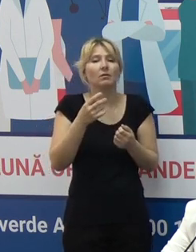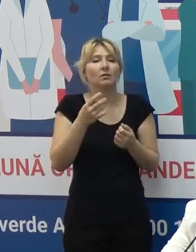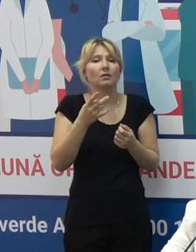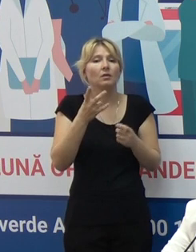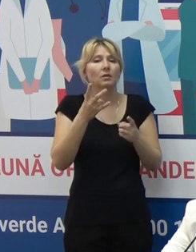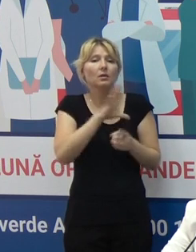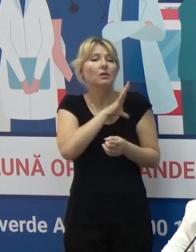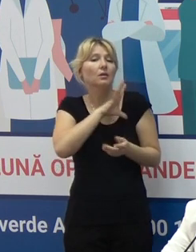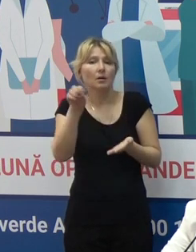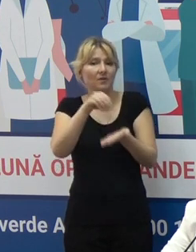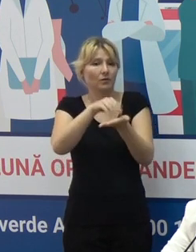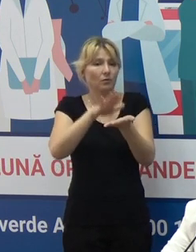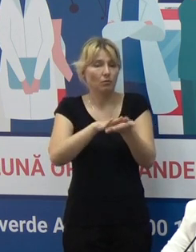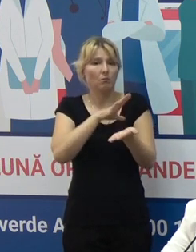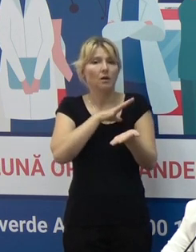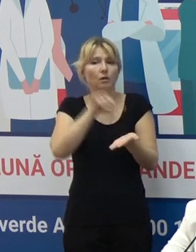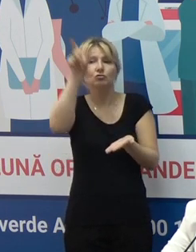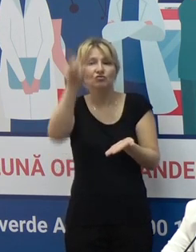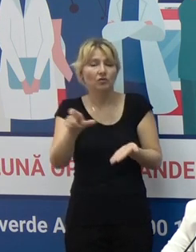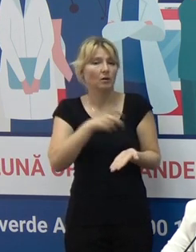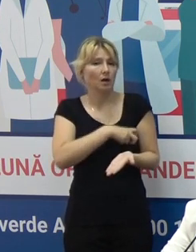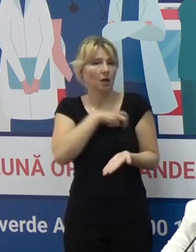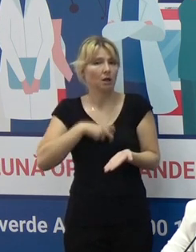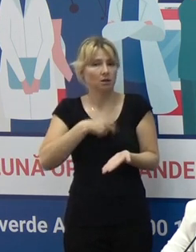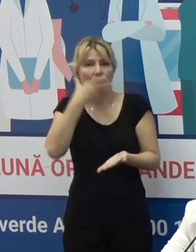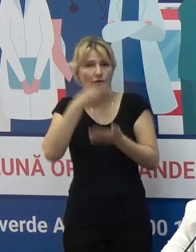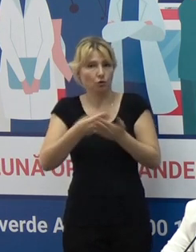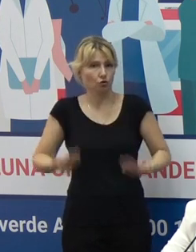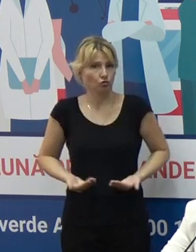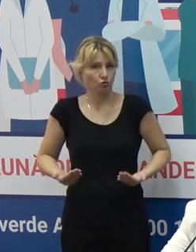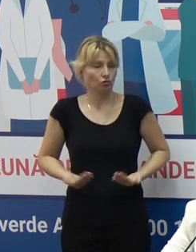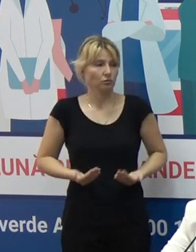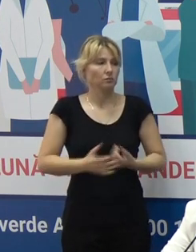înregistrate nu a pus în pericol viața citățianului.